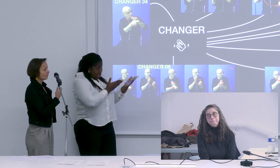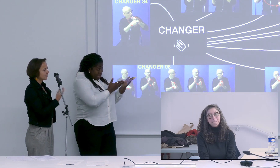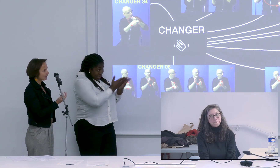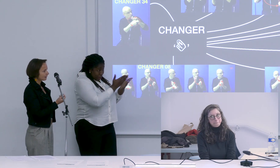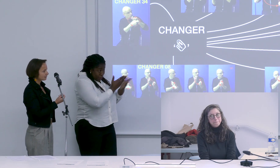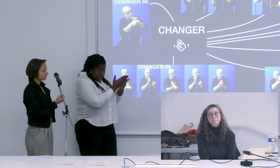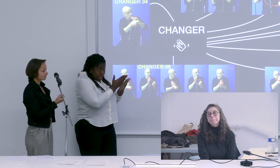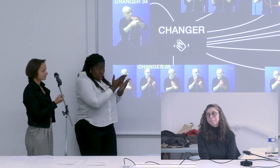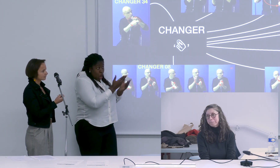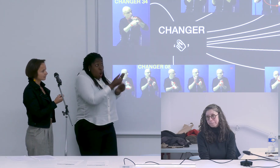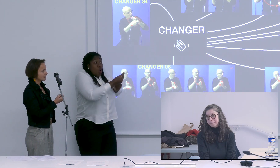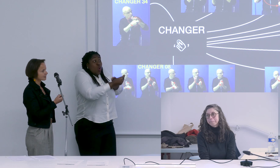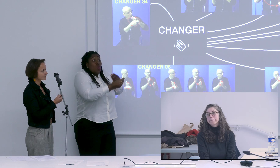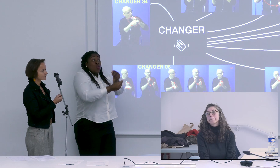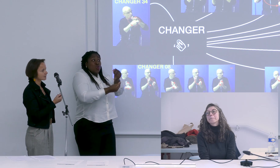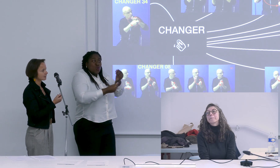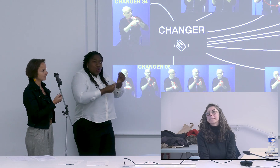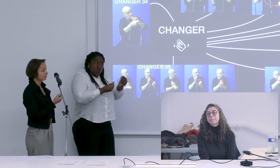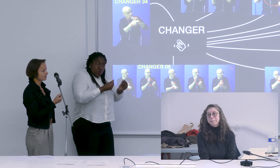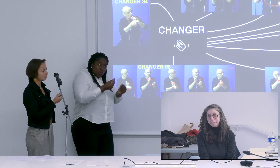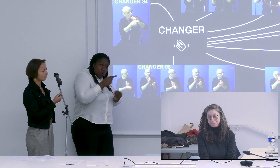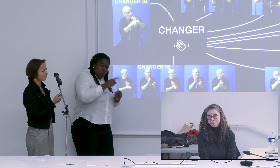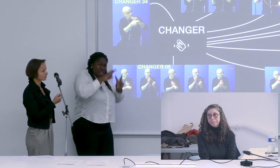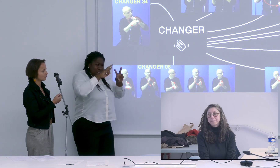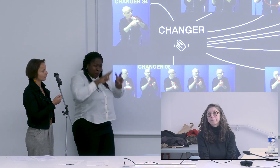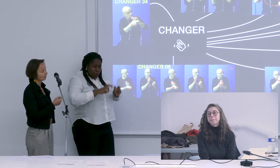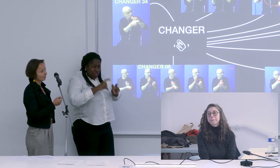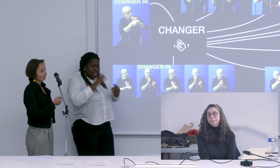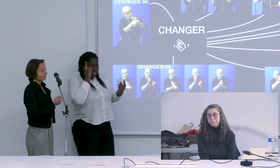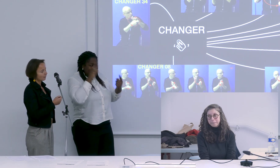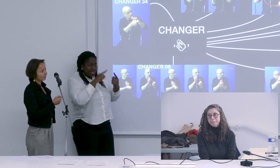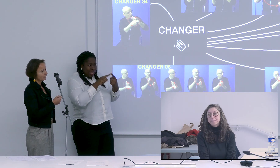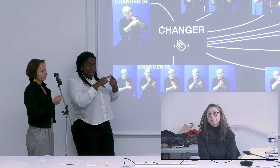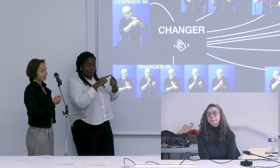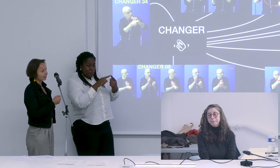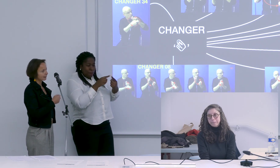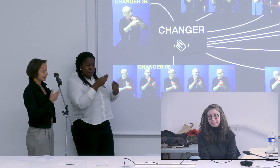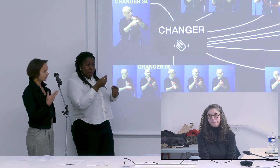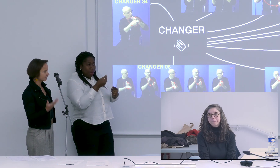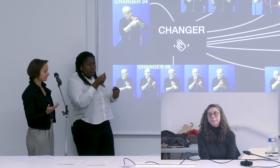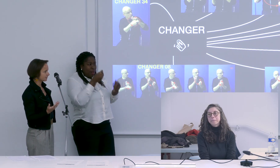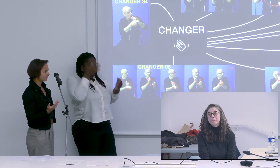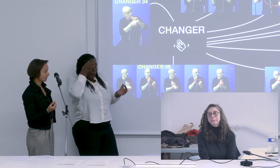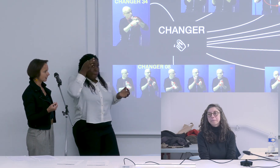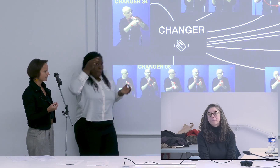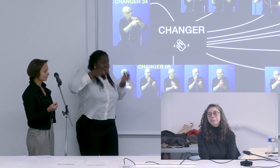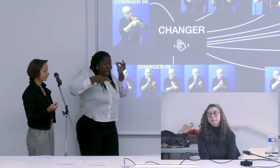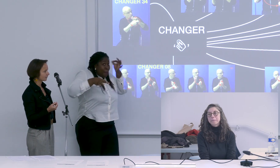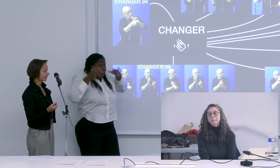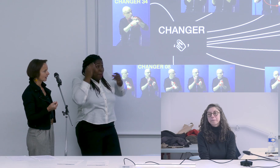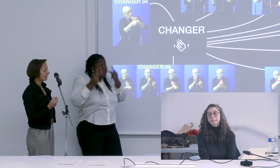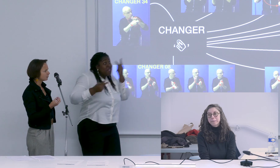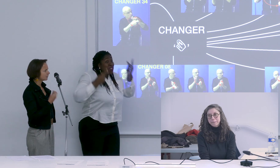ou bien est-ce que c'est une étude sur la créativité visuelle